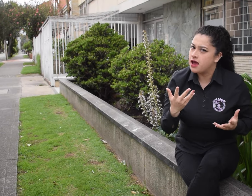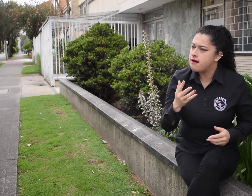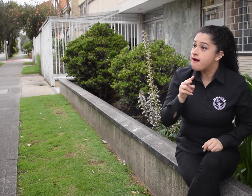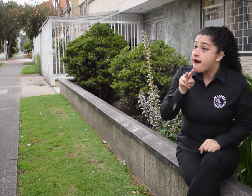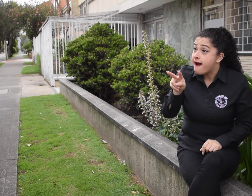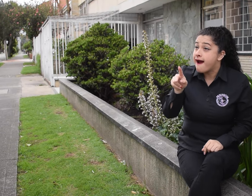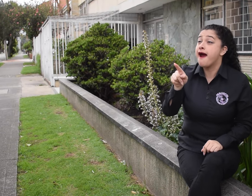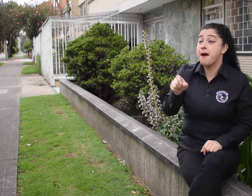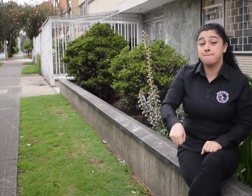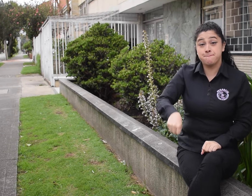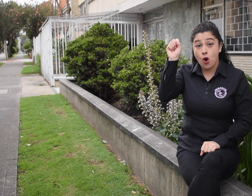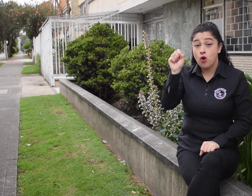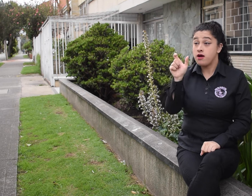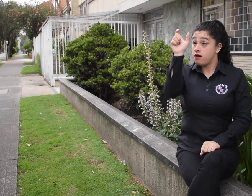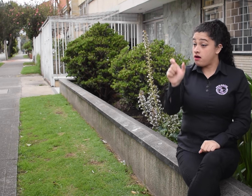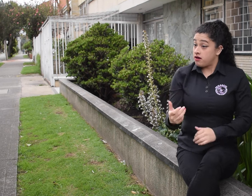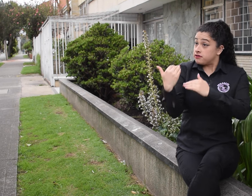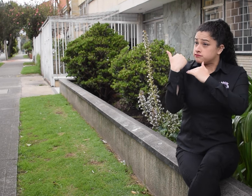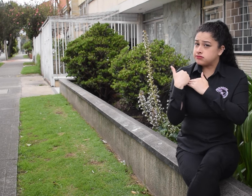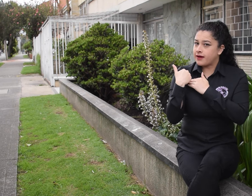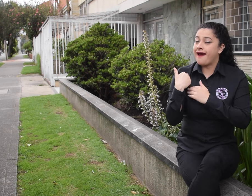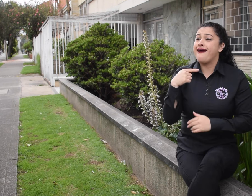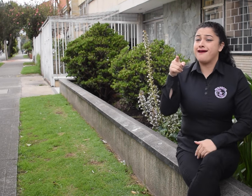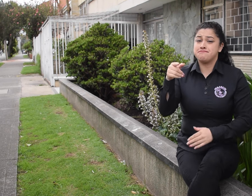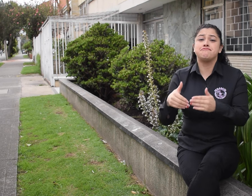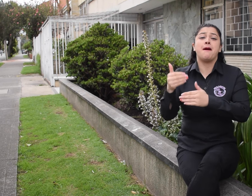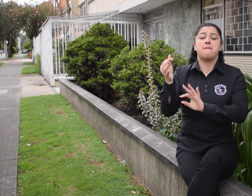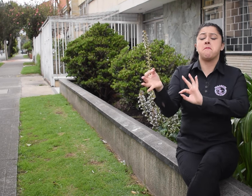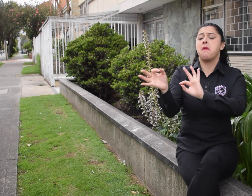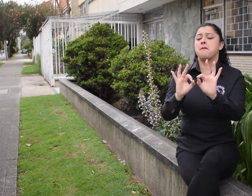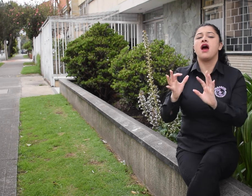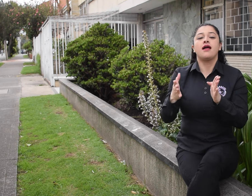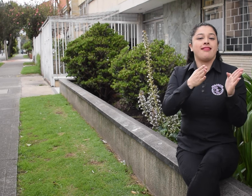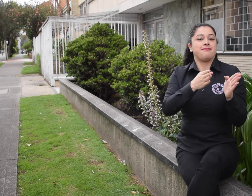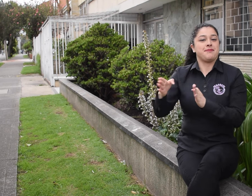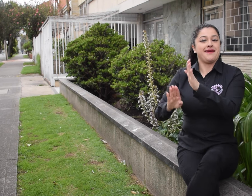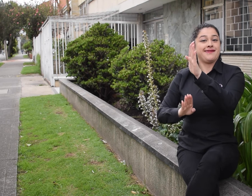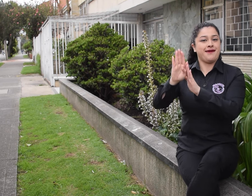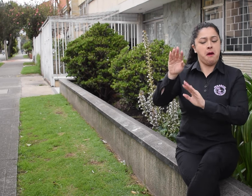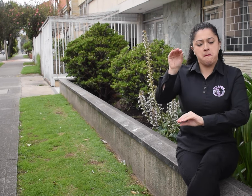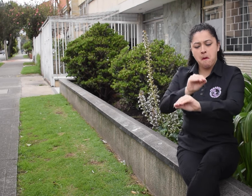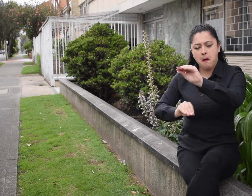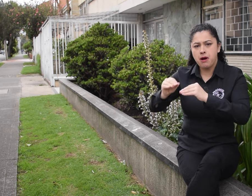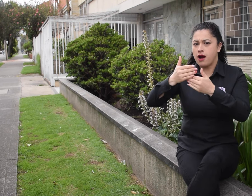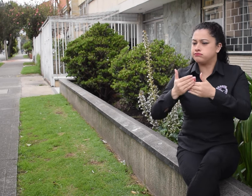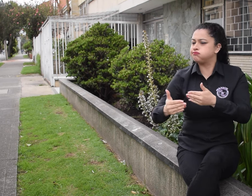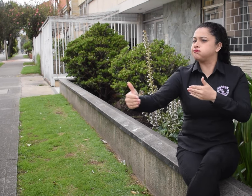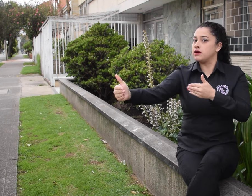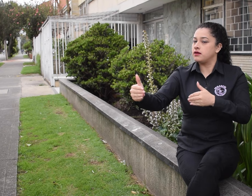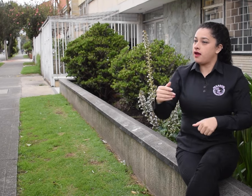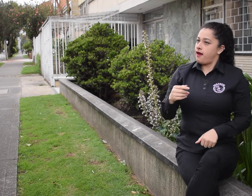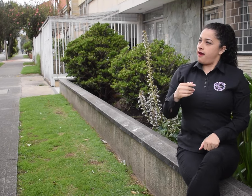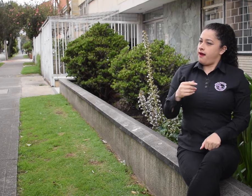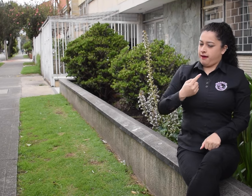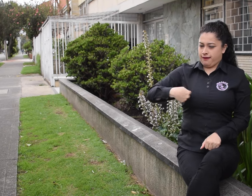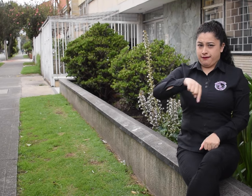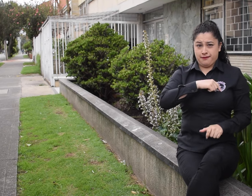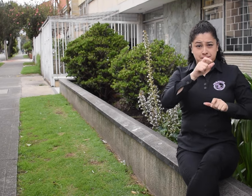Tenemos como comunidad sorda que estar preparados. Y haber llegado a consensos internos